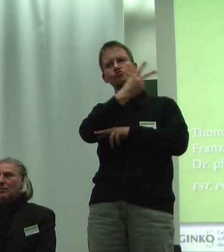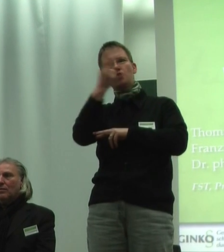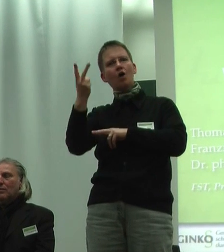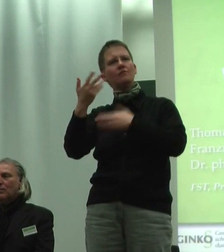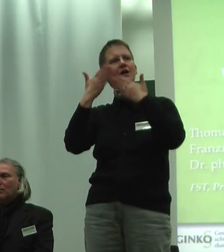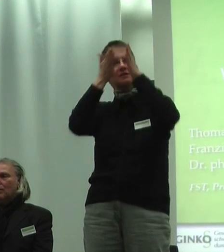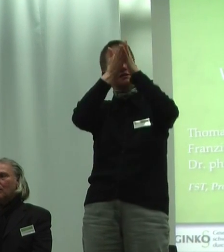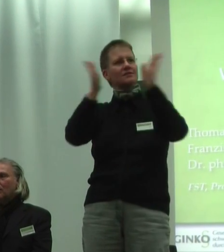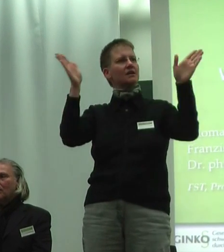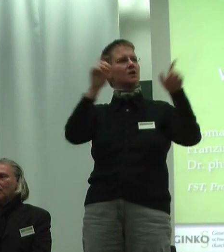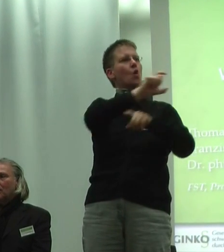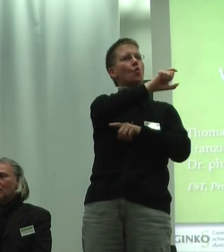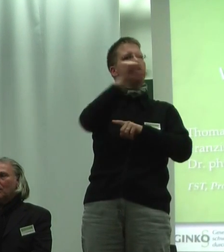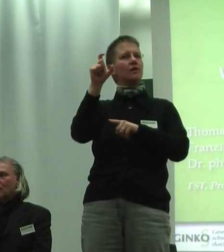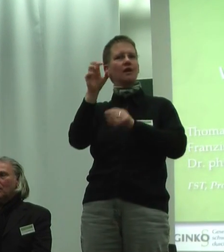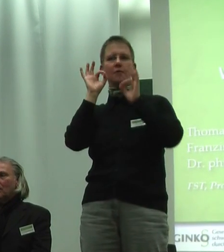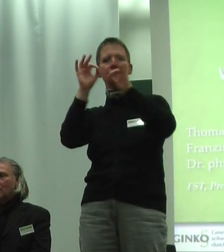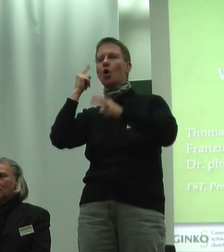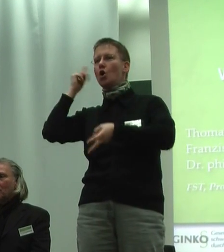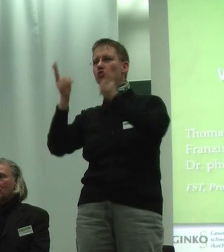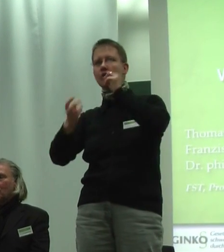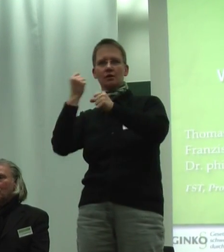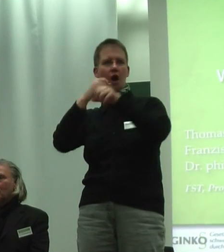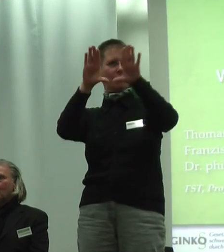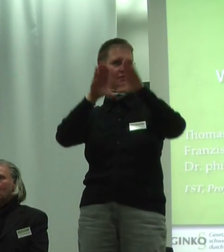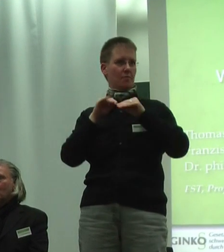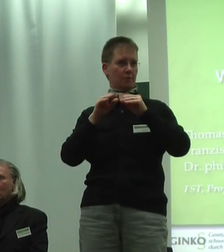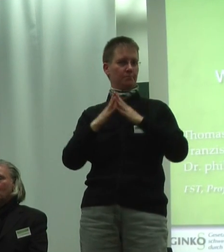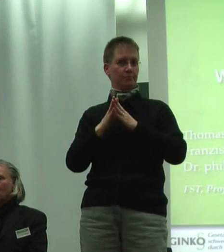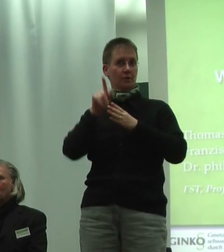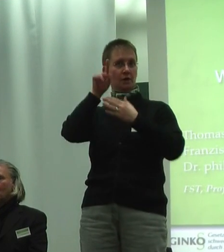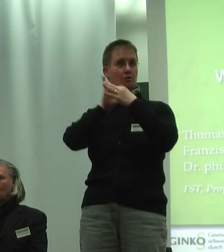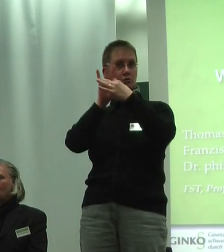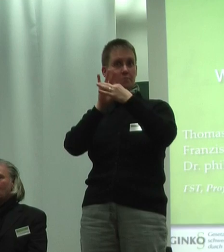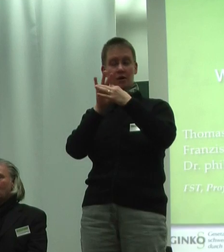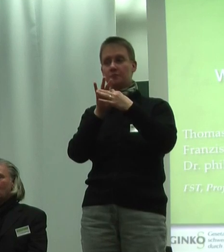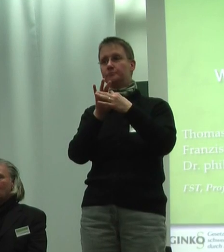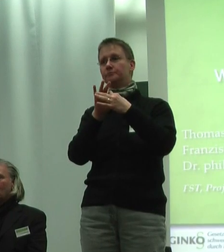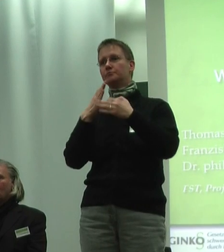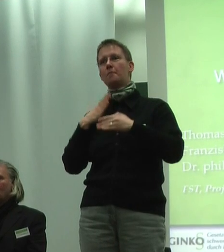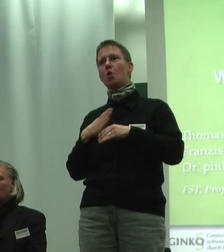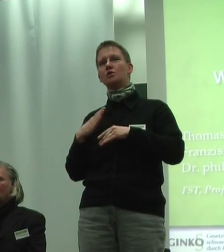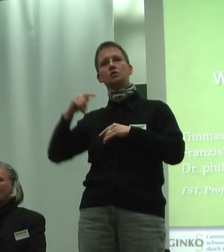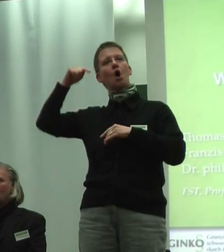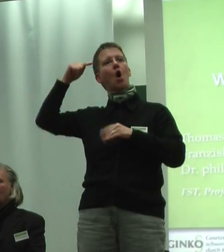die Unternehmen auf geschädigte Arbeitnehmer haben. In diesem Zusammenhang möchten wir Ihnen heute vorstellen,